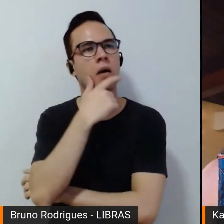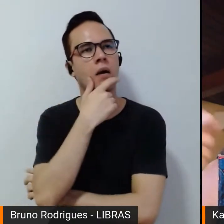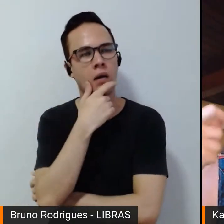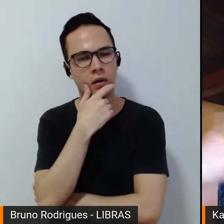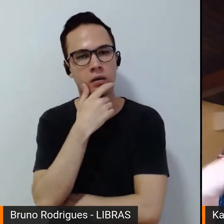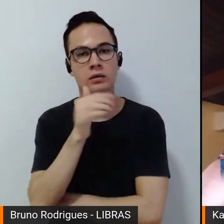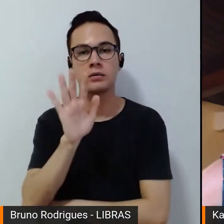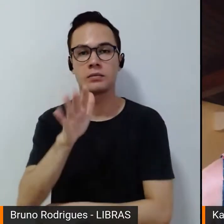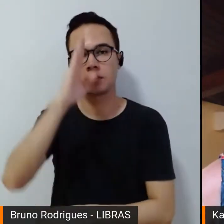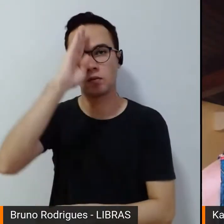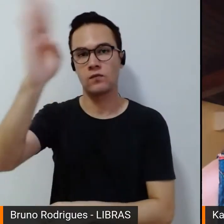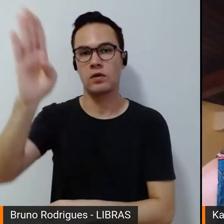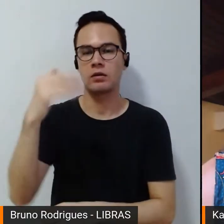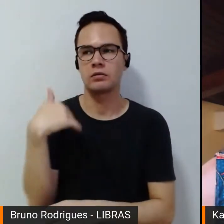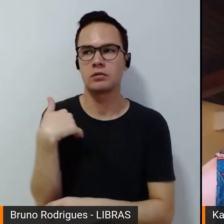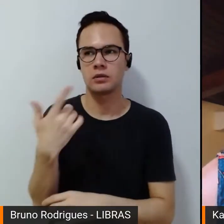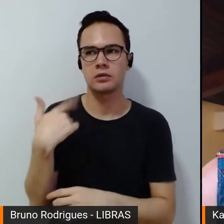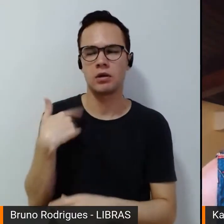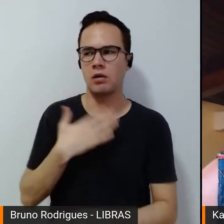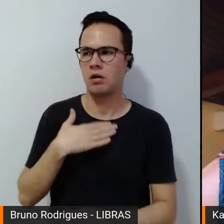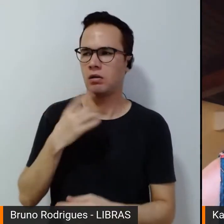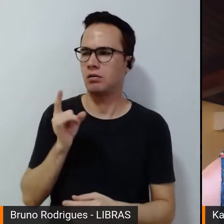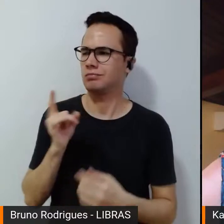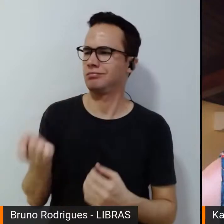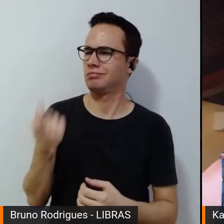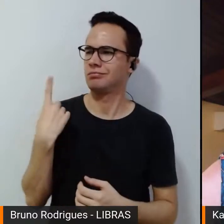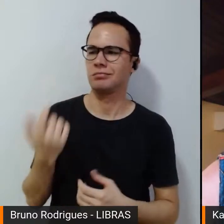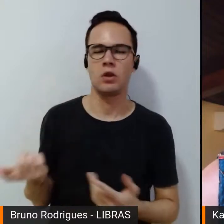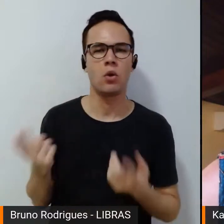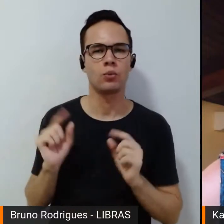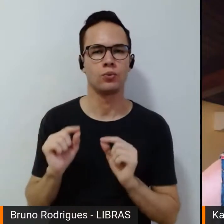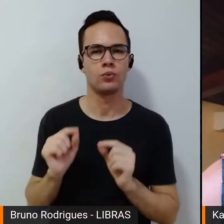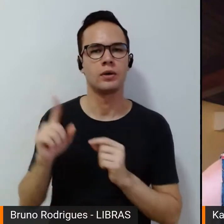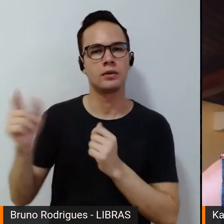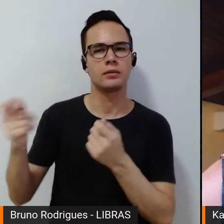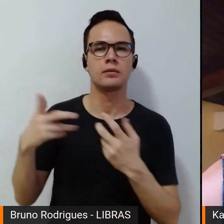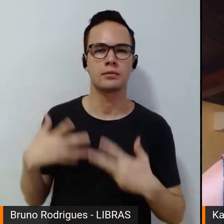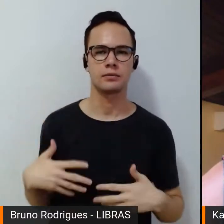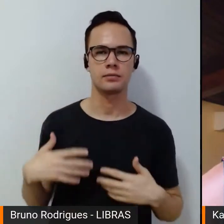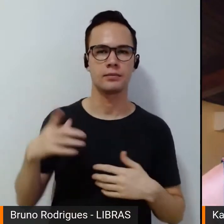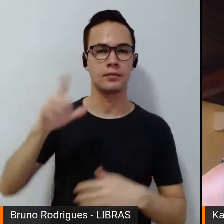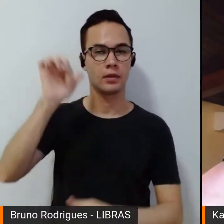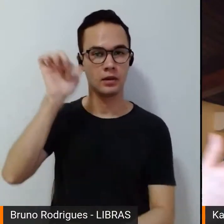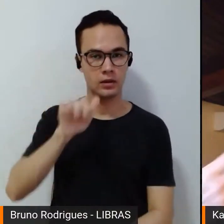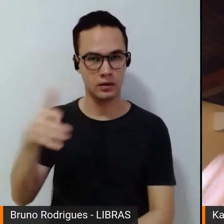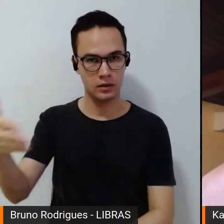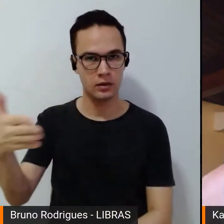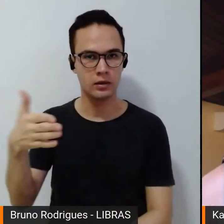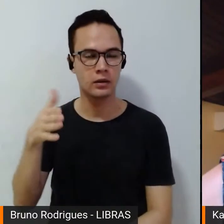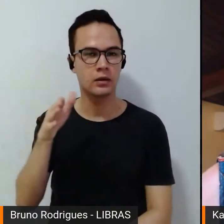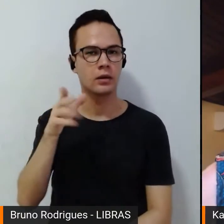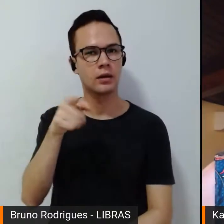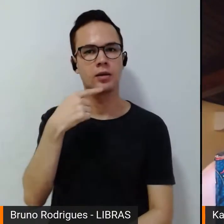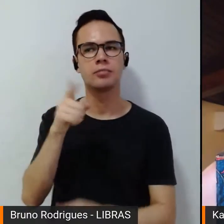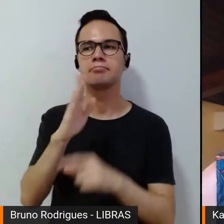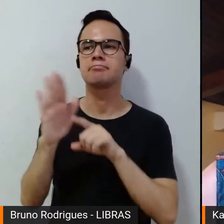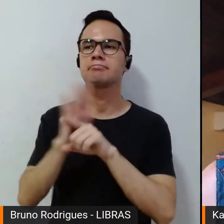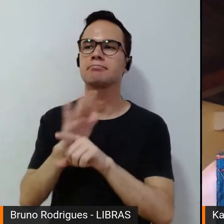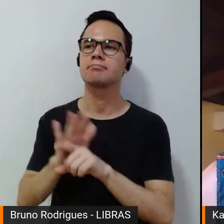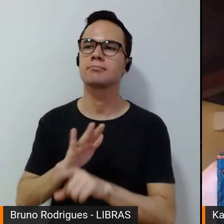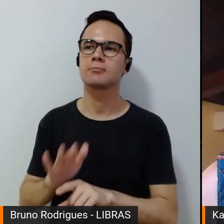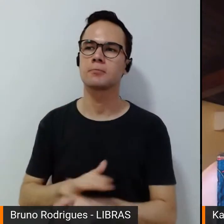Mas uma das coisas que mais me causam espanto é ouvir das mulheres quando questionadas